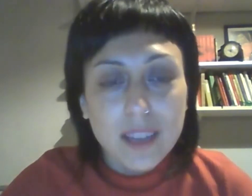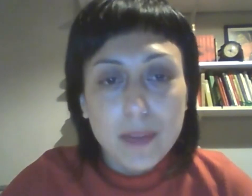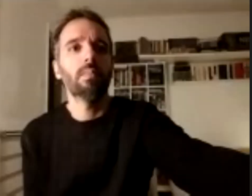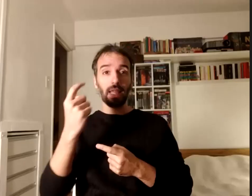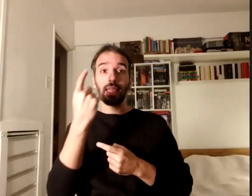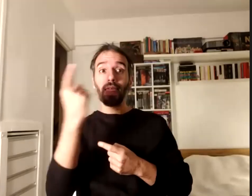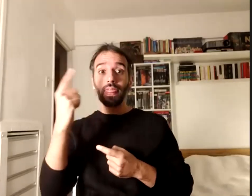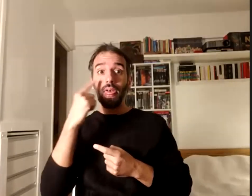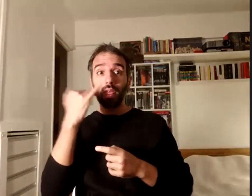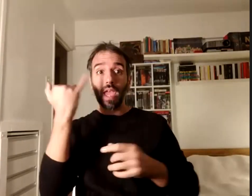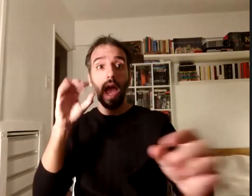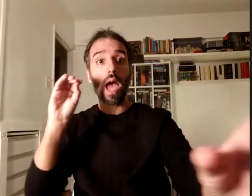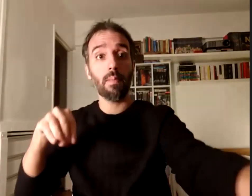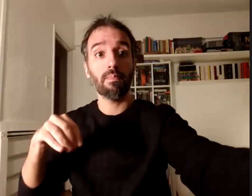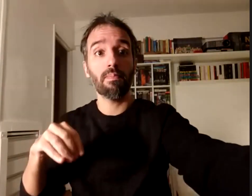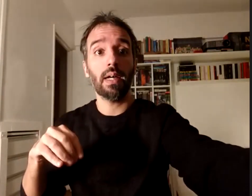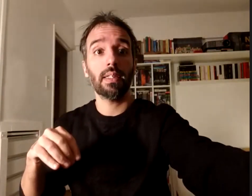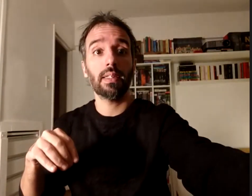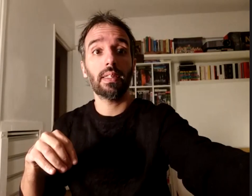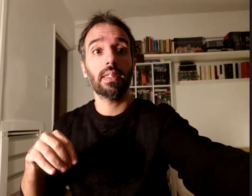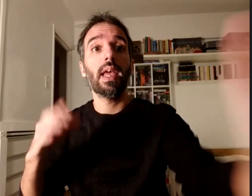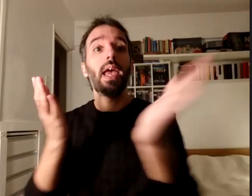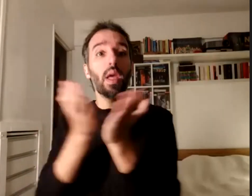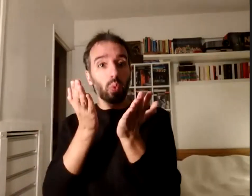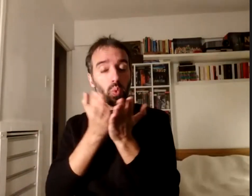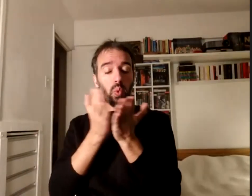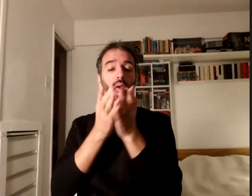más estudiantes docentes y no docentes con discapacidad en la facultad